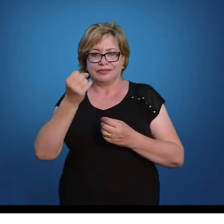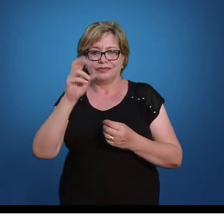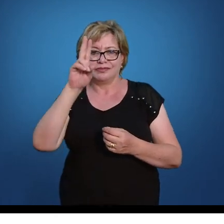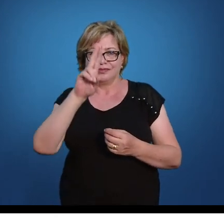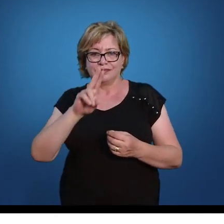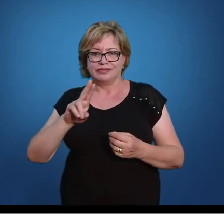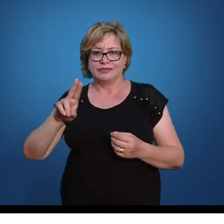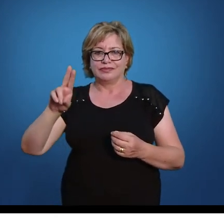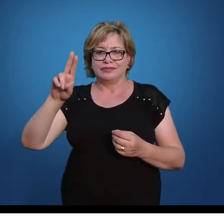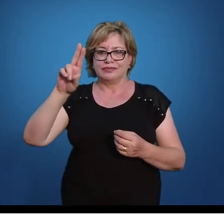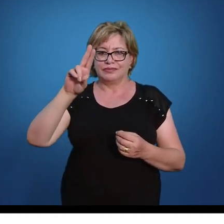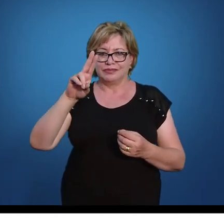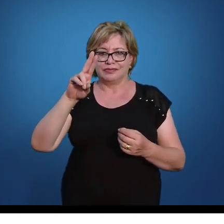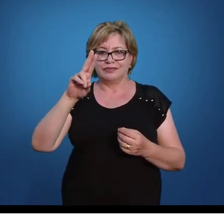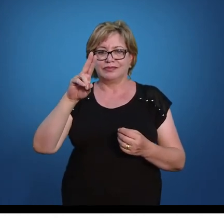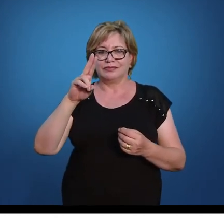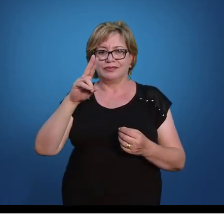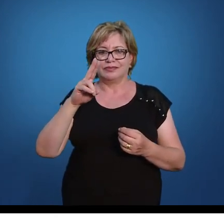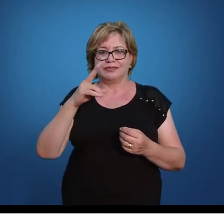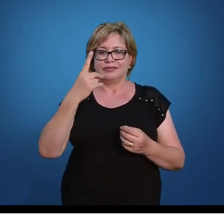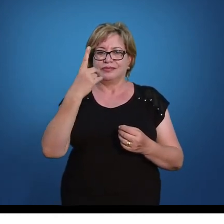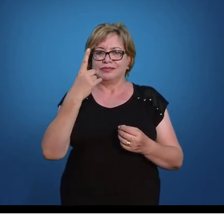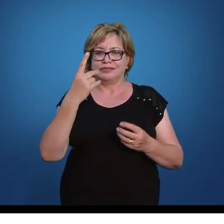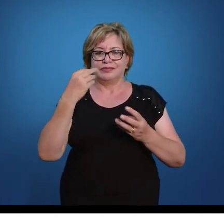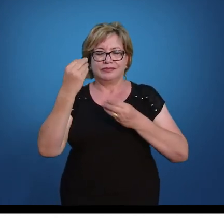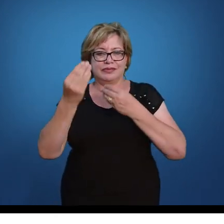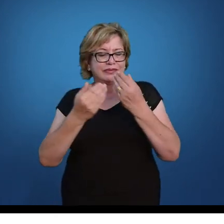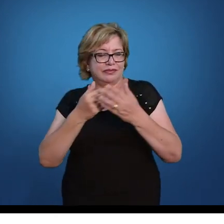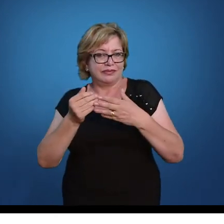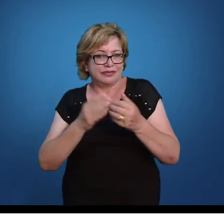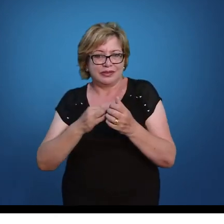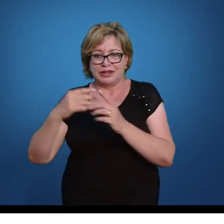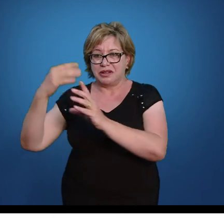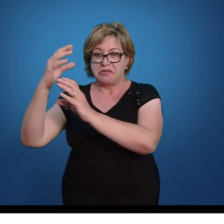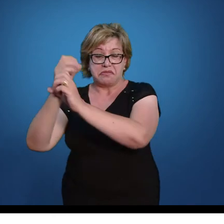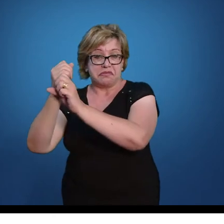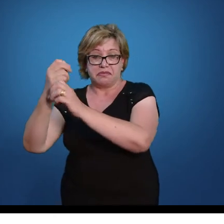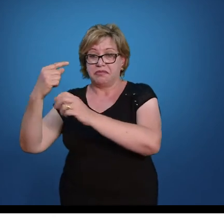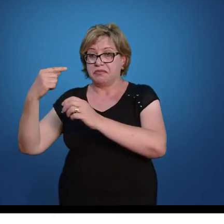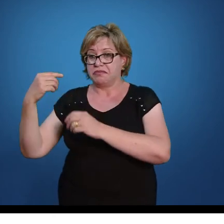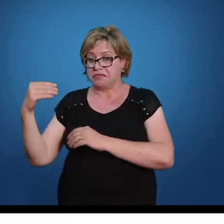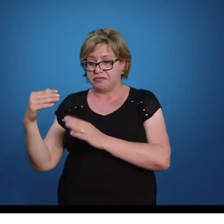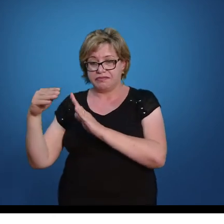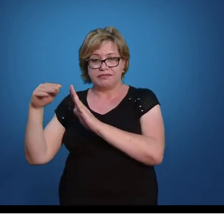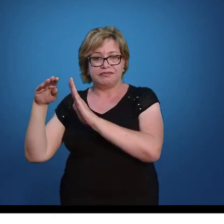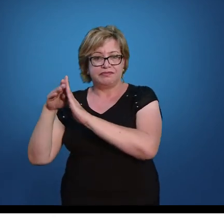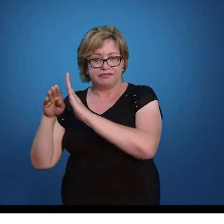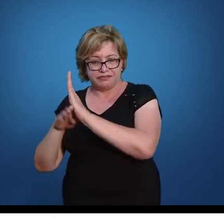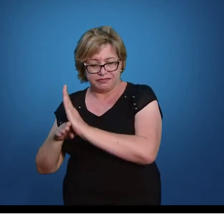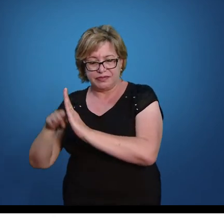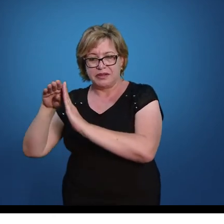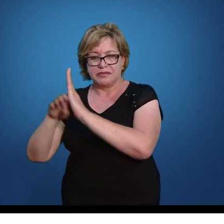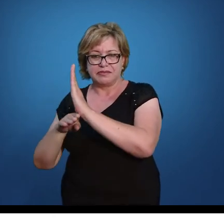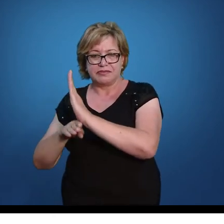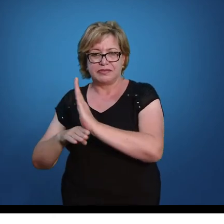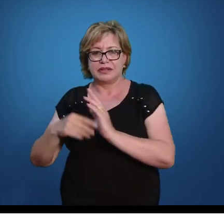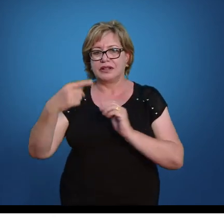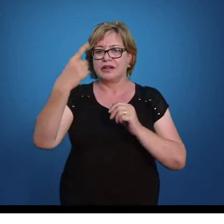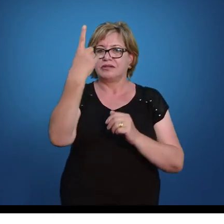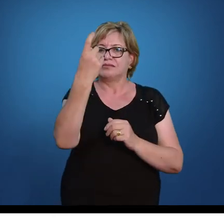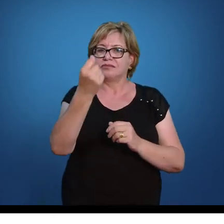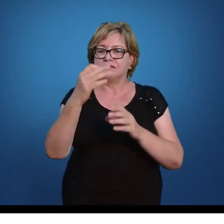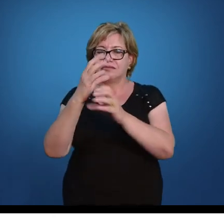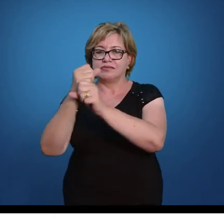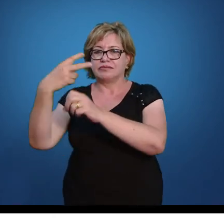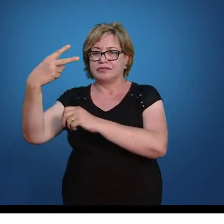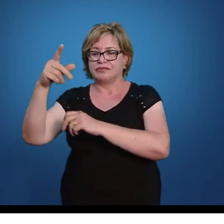usasse 16 menos 2 primeiro aqui não ia alterar o resultado final seria o mesmo. Então, aqui eu tenho 16 mais 2